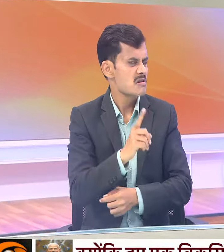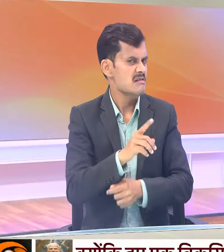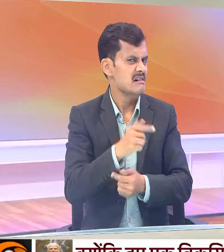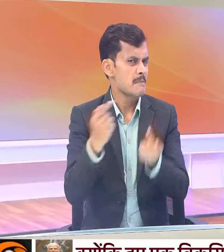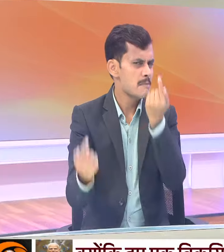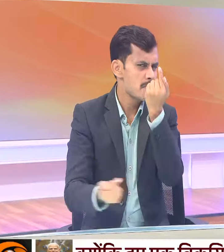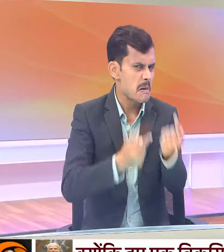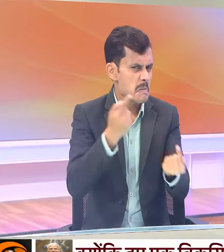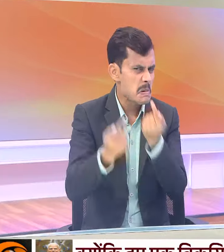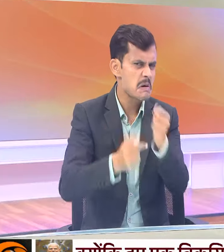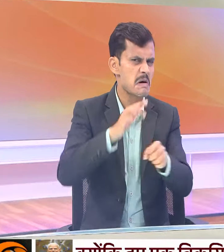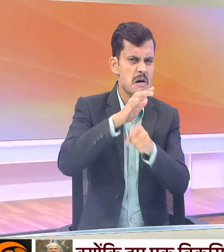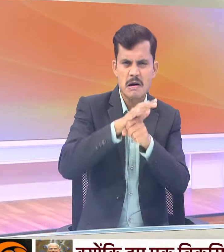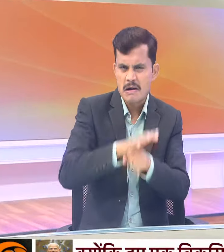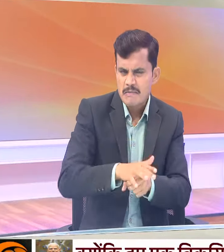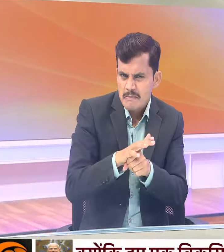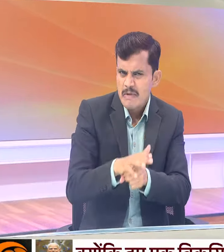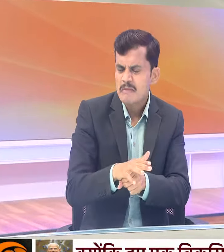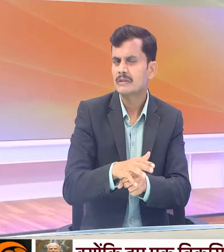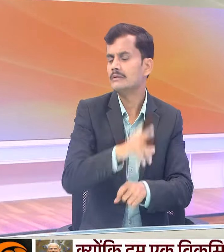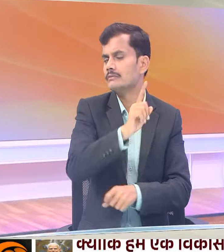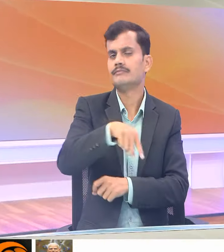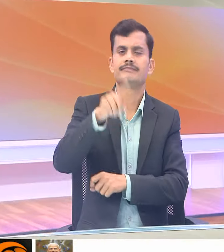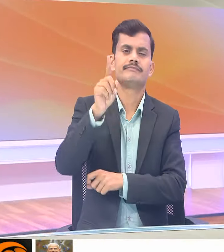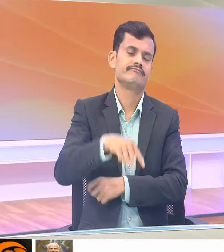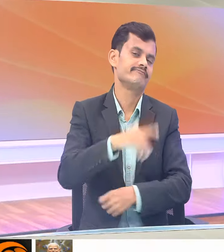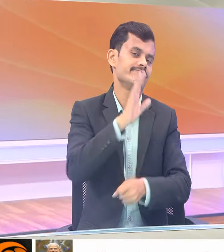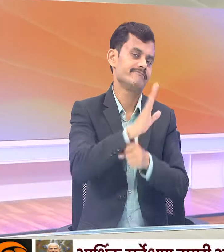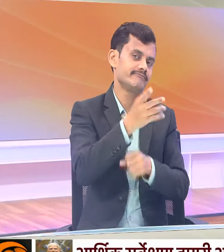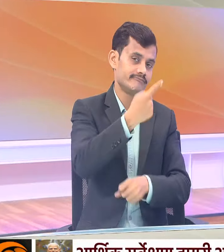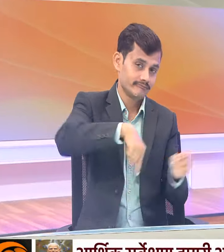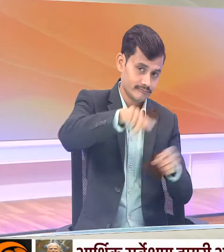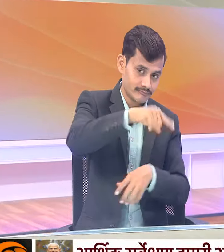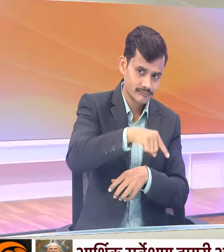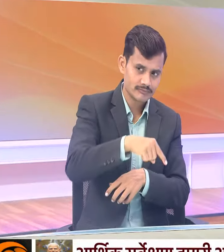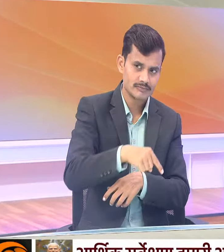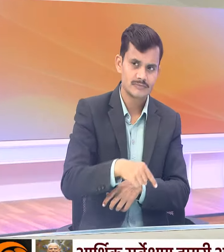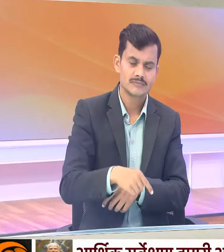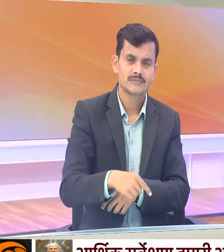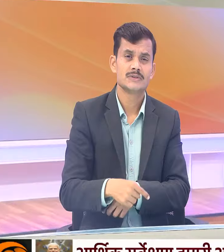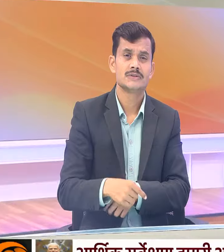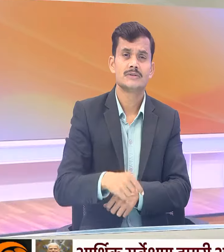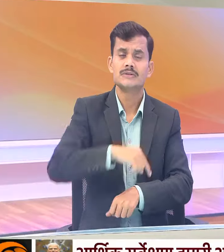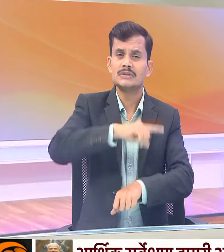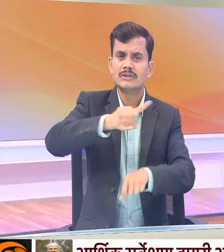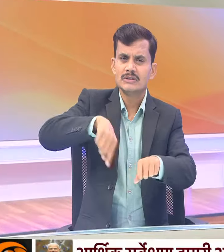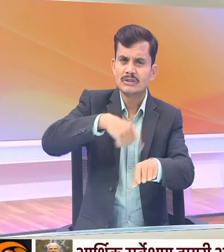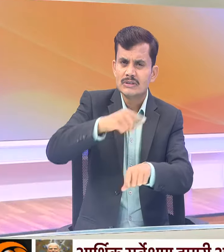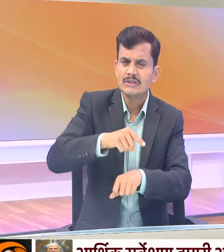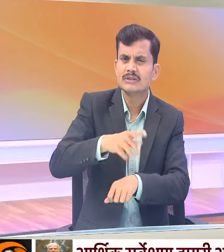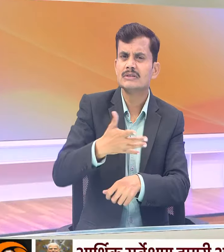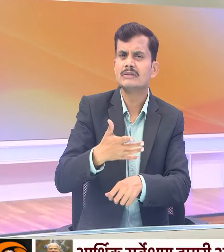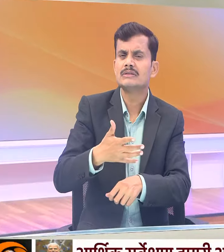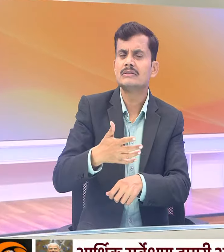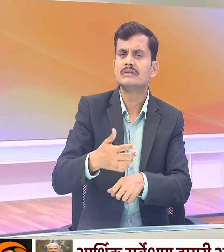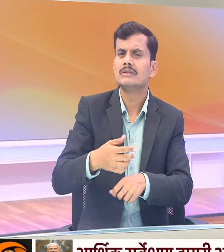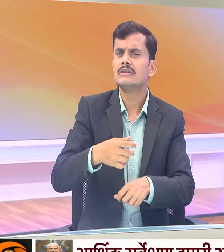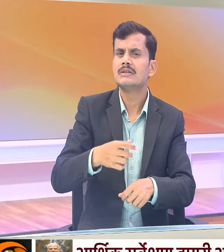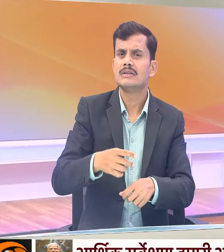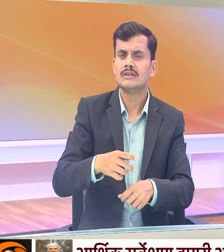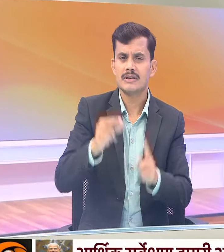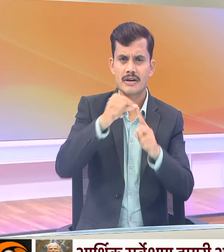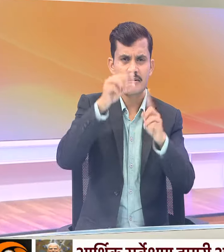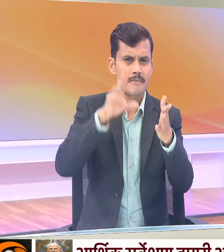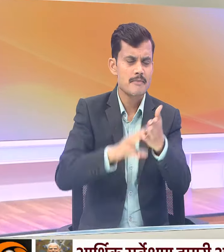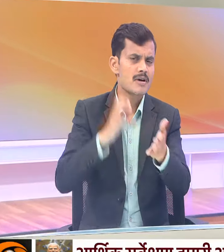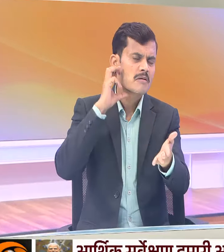अलोकत्रिक प्रियास हुआ। कि डाई घंटे तक देश के प्रधान